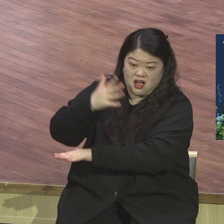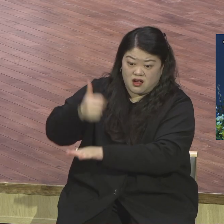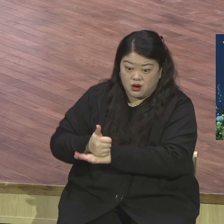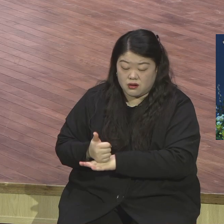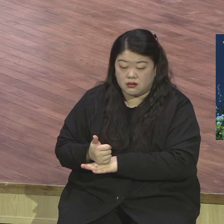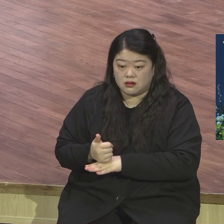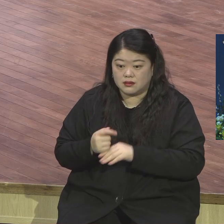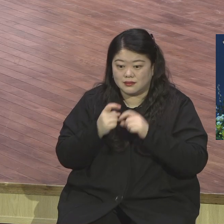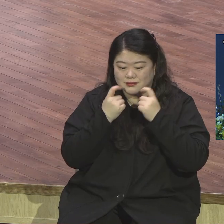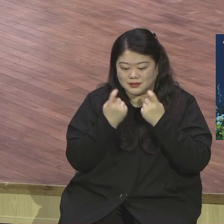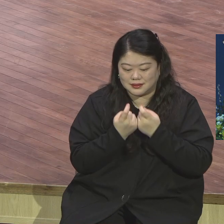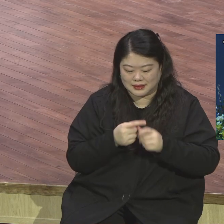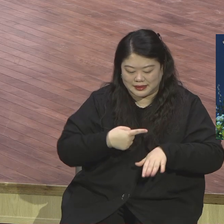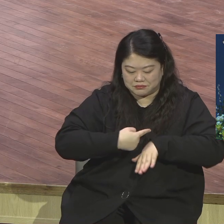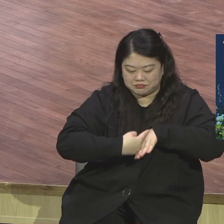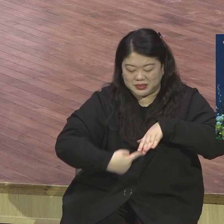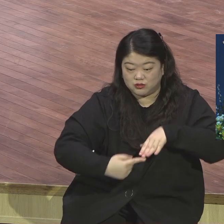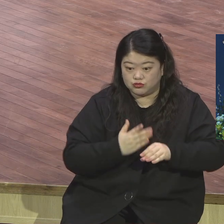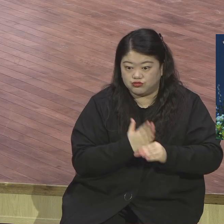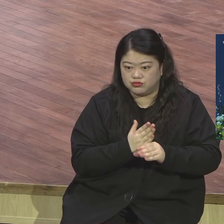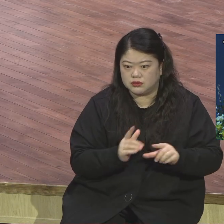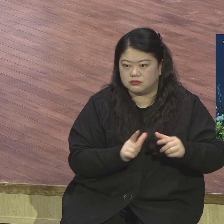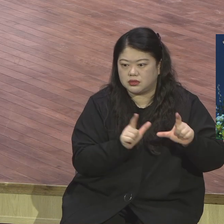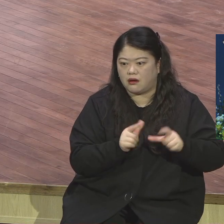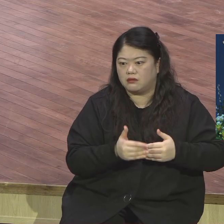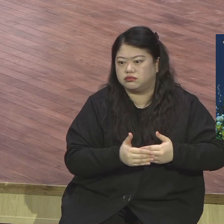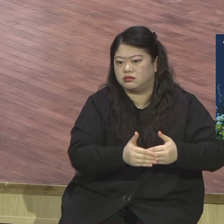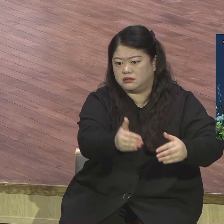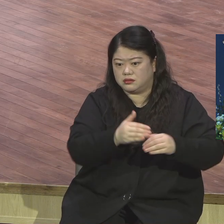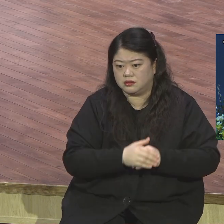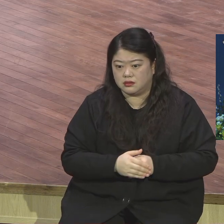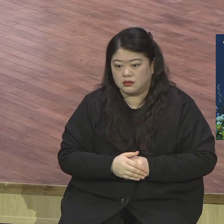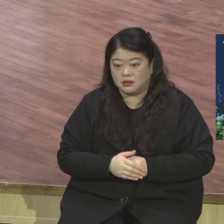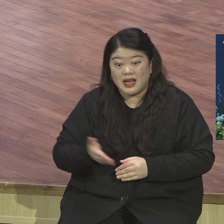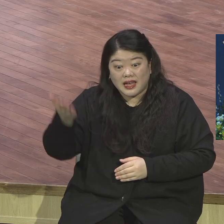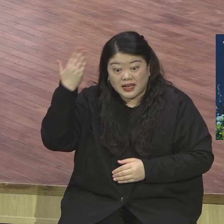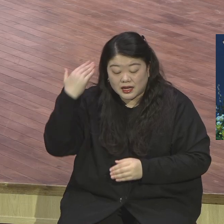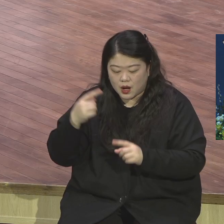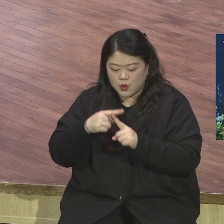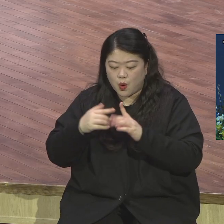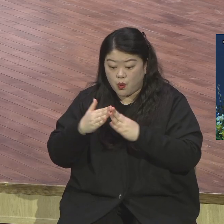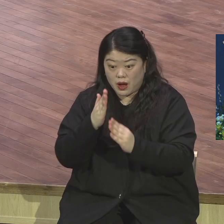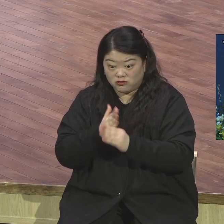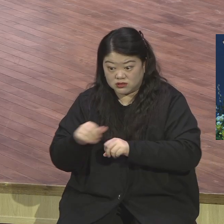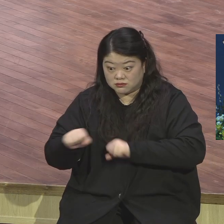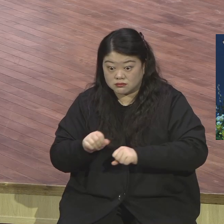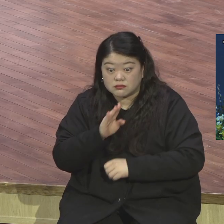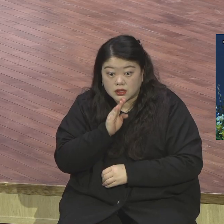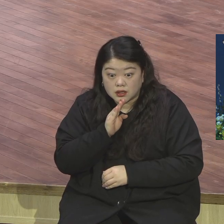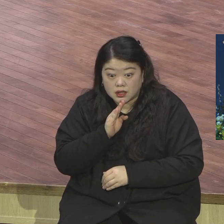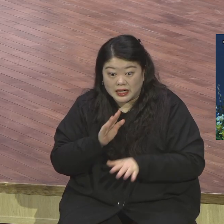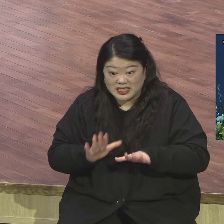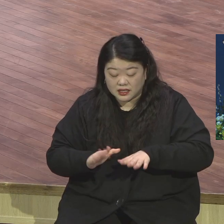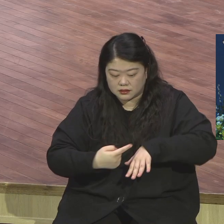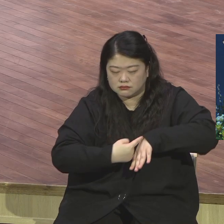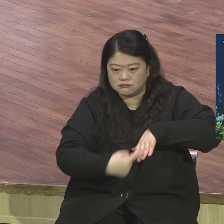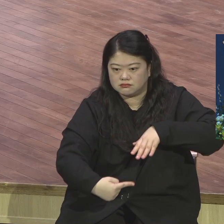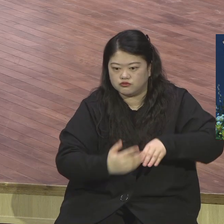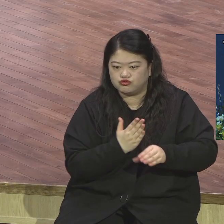자기중심. 이렇게 흘러간 세월이 얼마나 되었냐. 15년 흘렀어요. 15년이 흘렀는데 이때